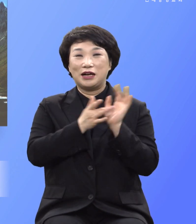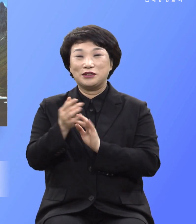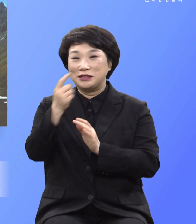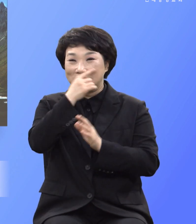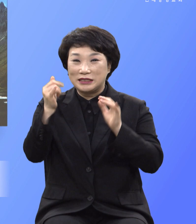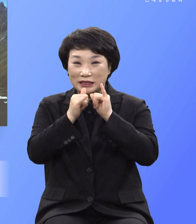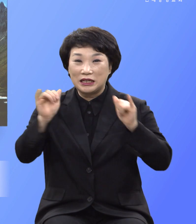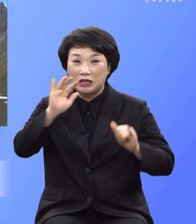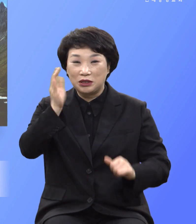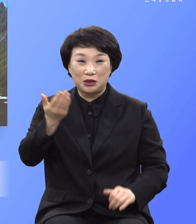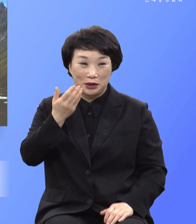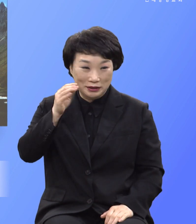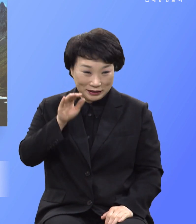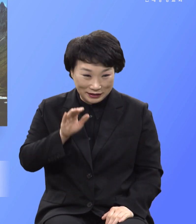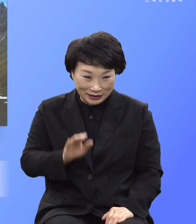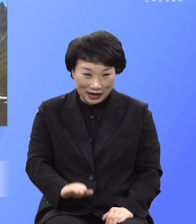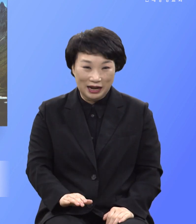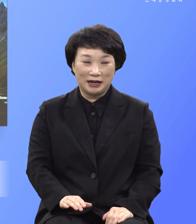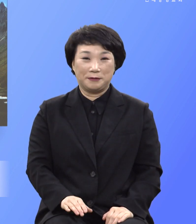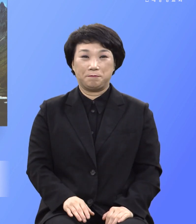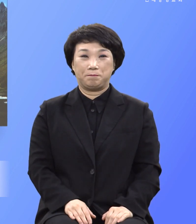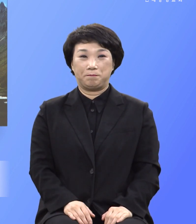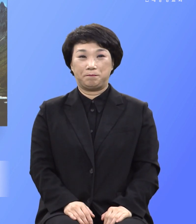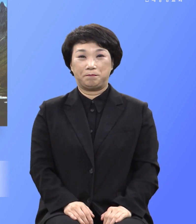내 증의들이라 하시니라